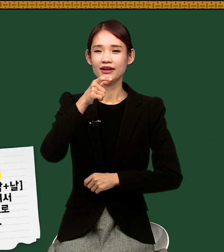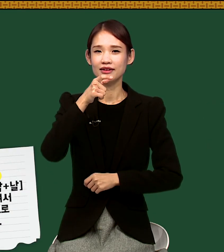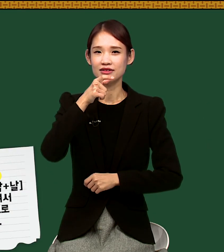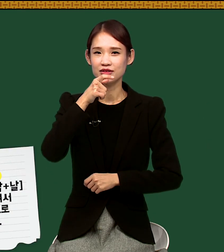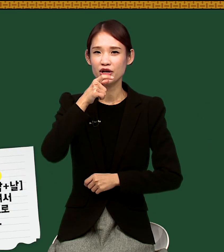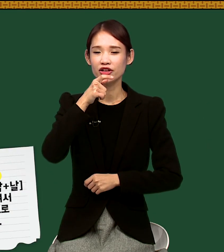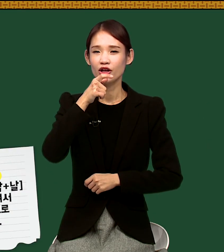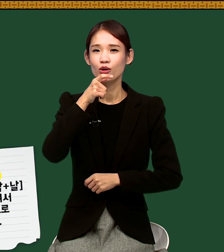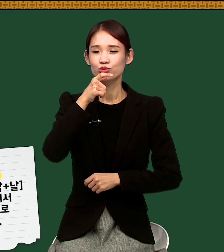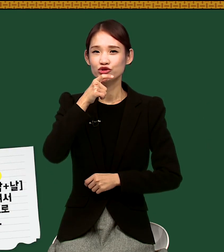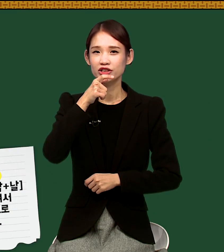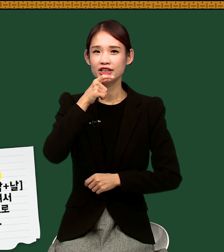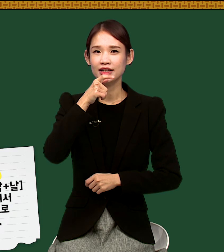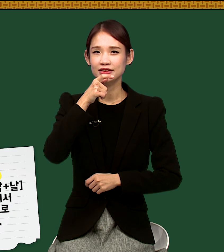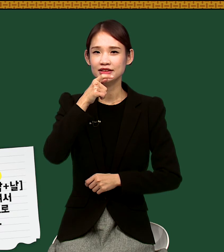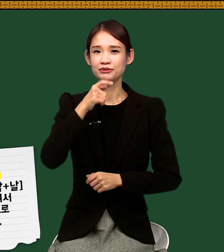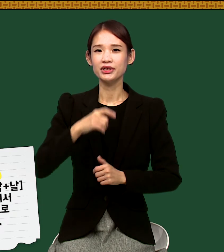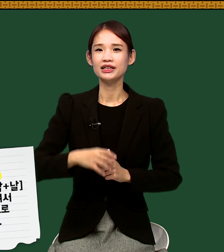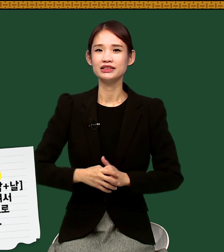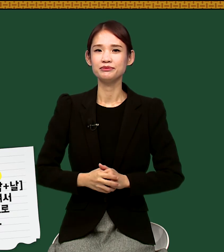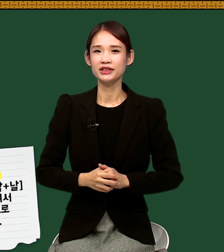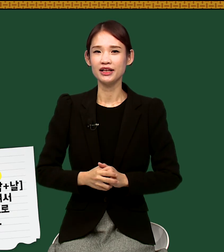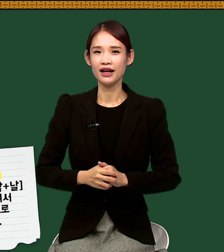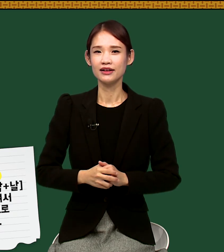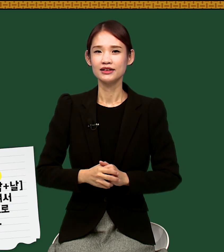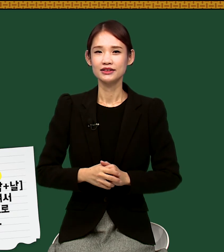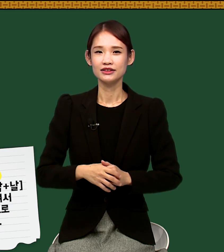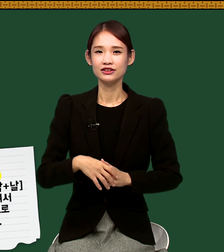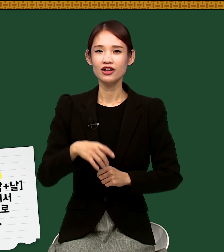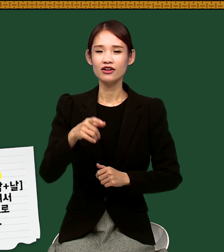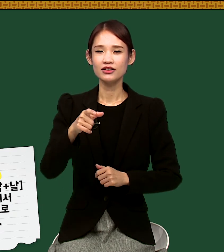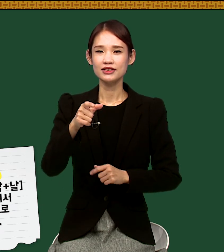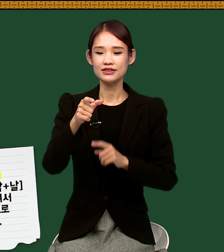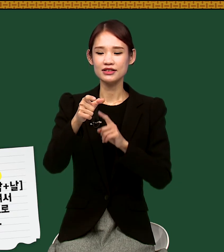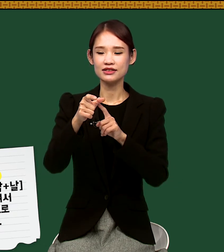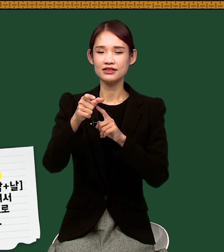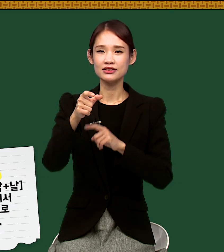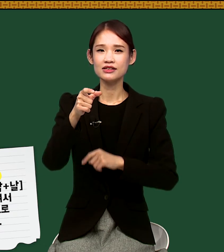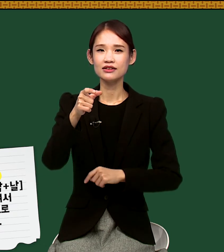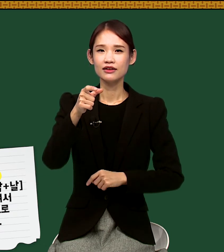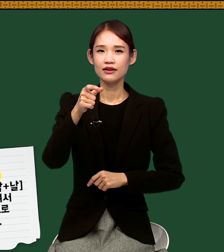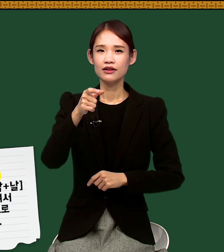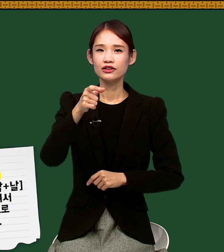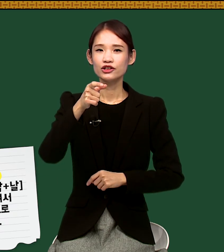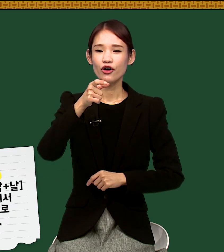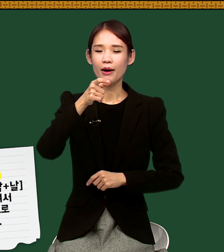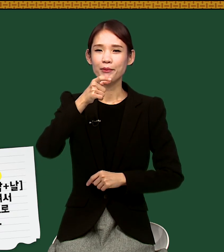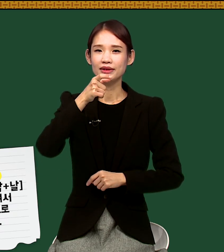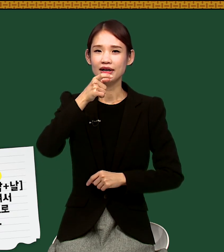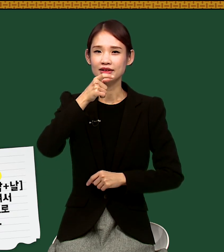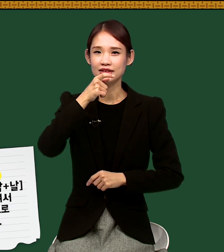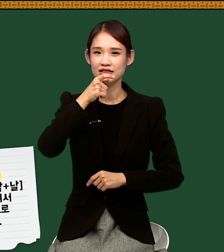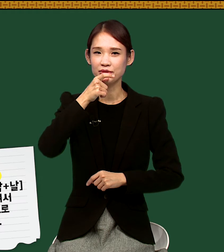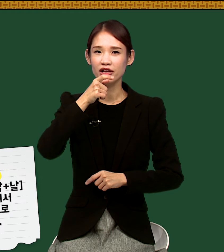대시면 물이라는 의미가 있습니다. 그래서 일지, 이지를 턱 앞에다가 대시면